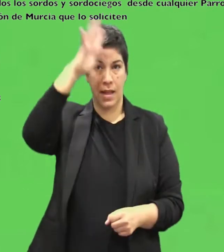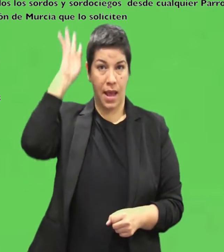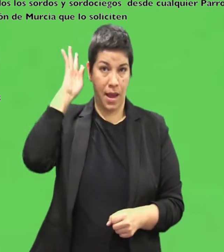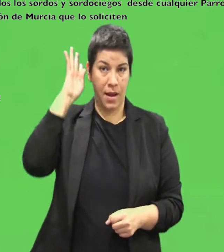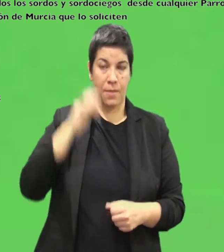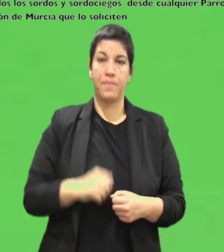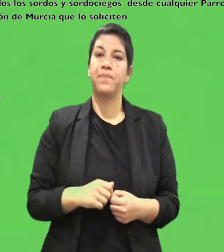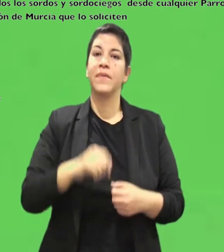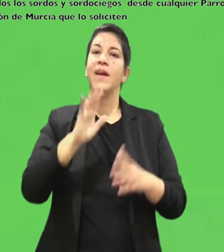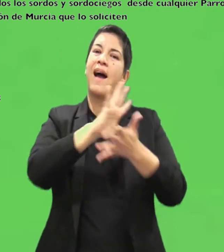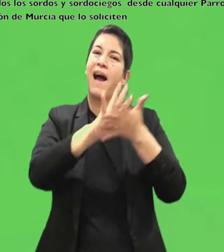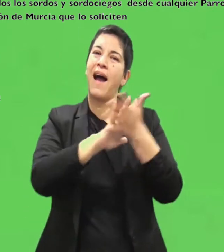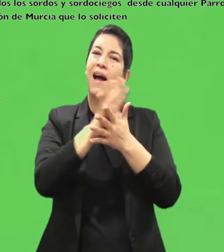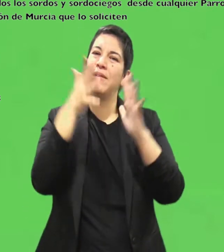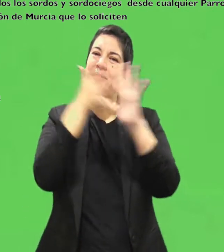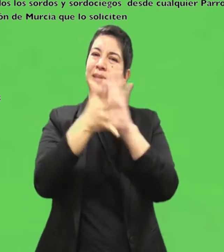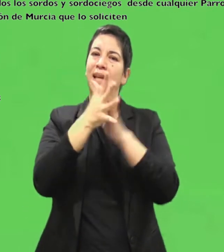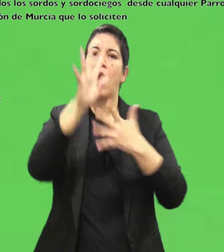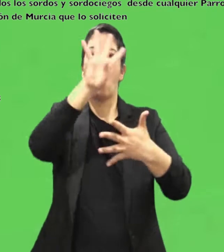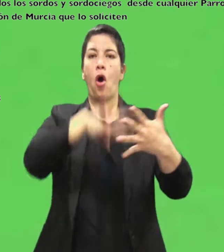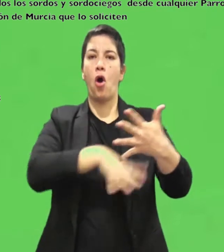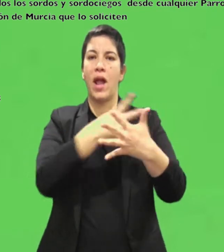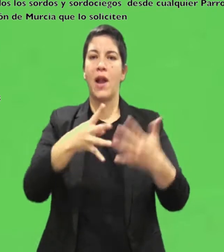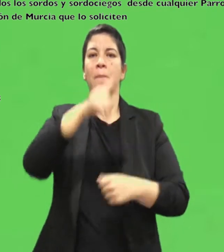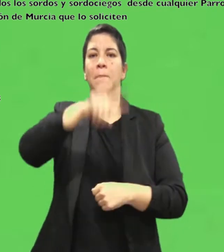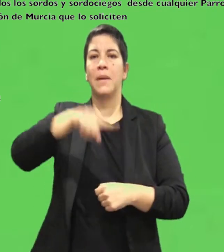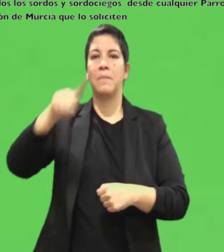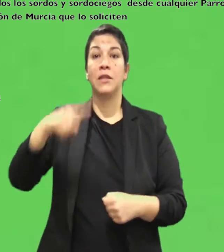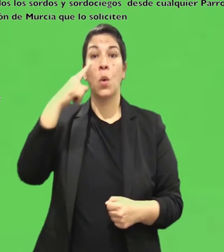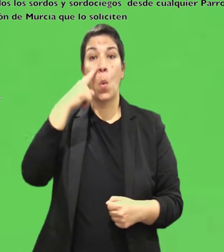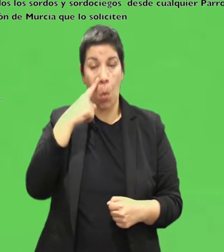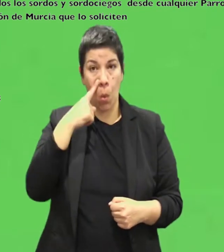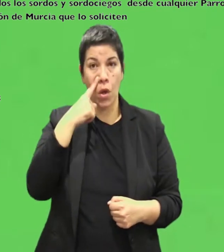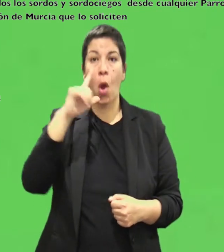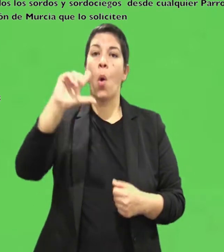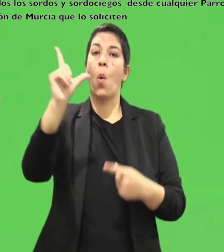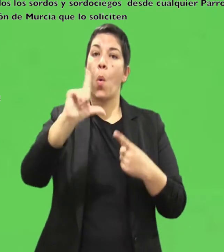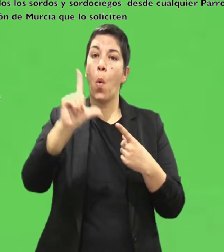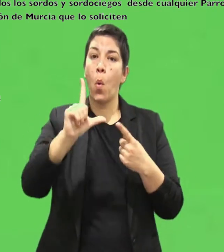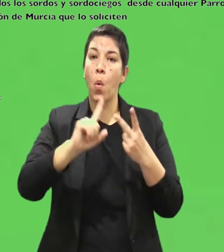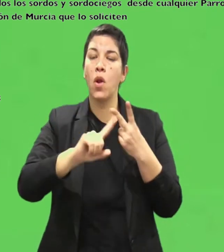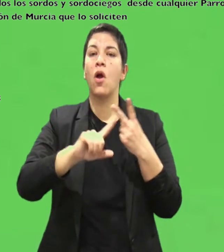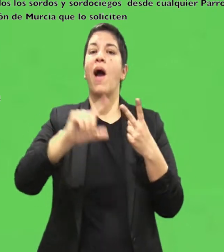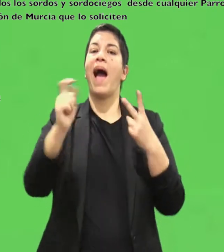Diócesis de Cartagena Horarios de los meses de junio, julio